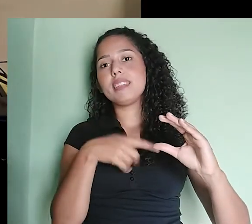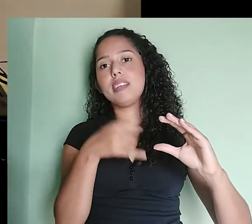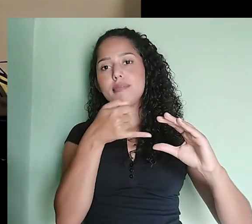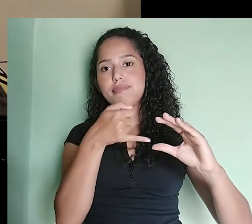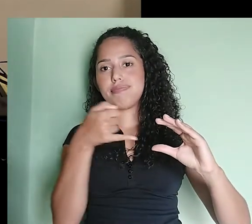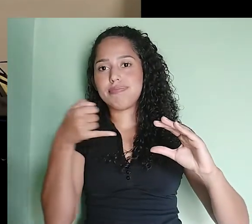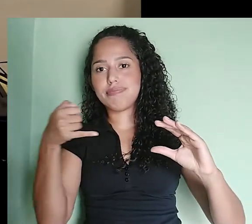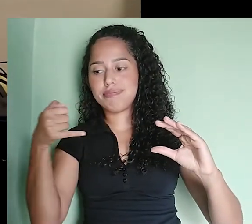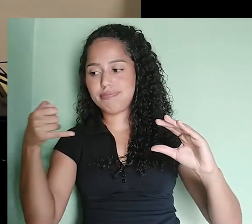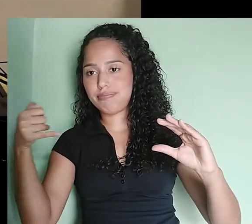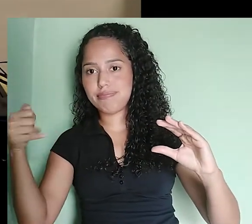tenho aqui um cabo USB.